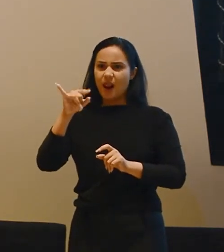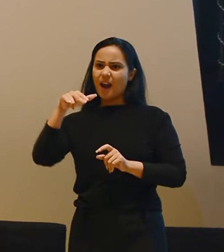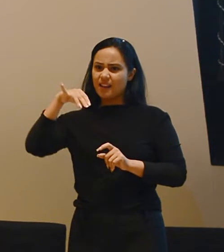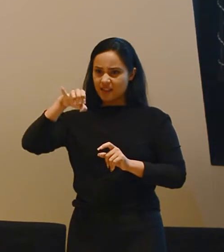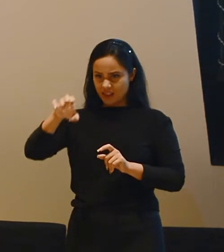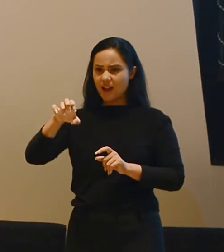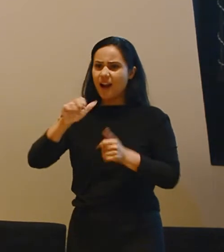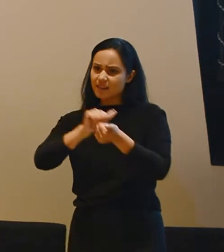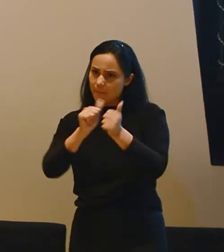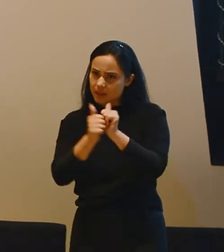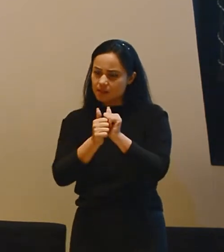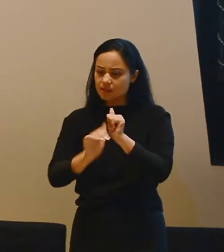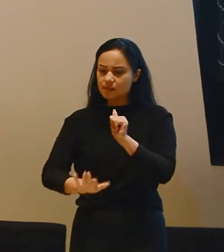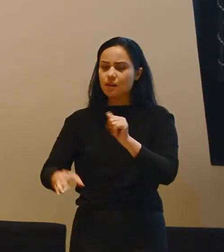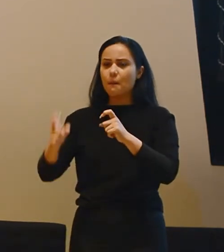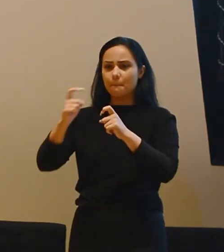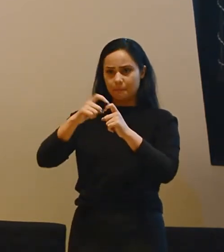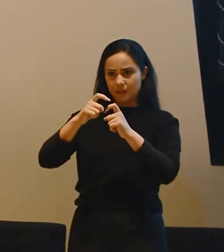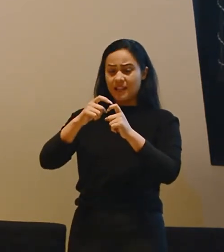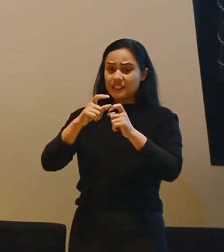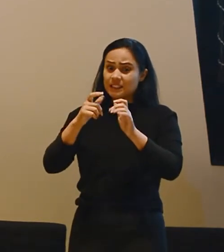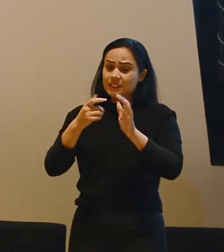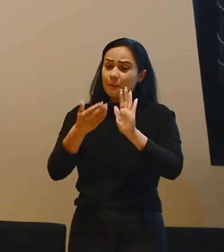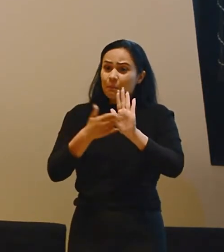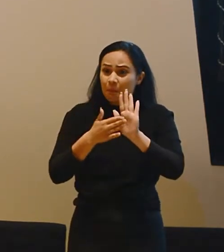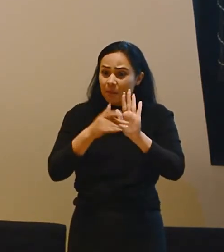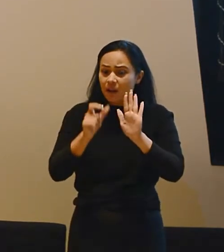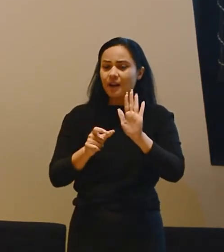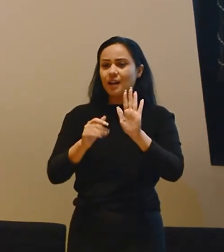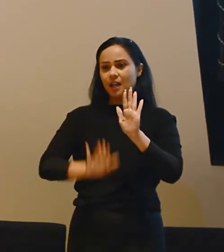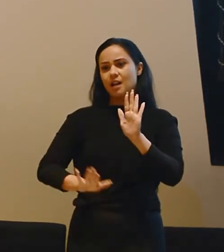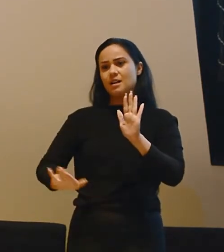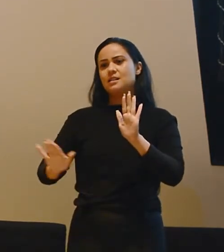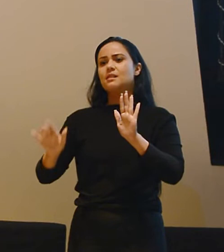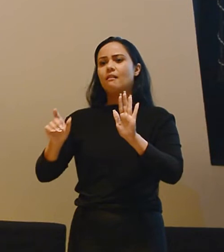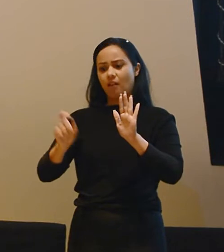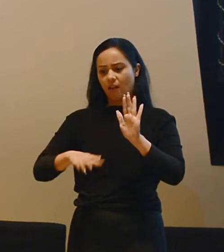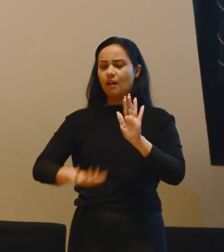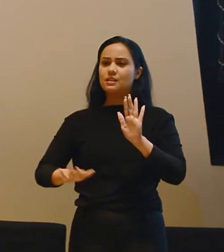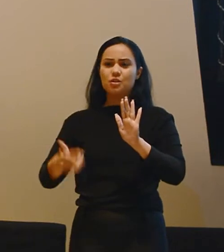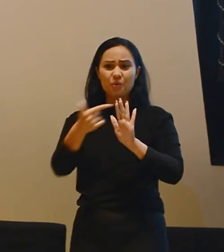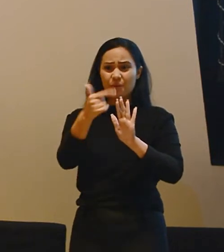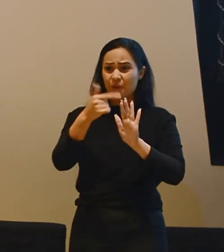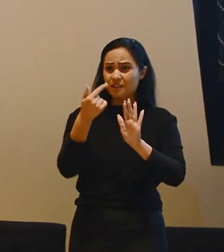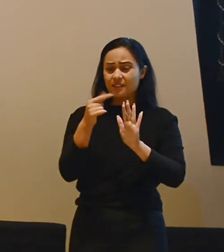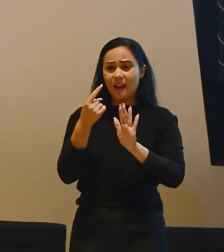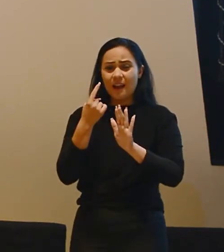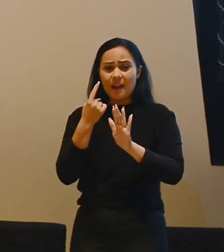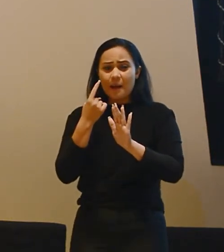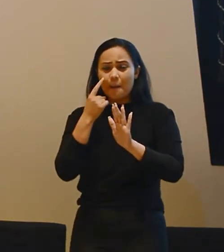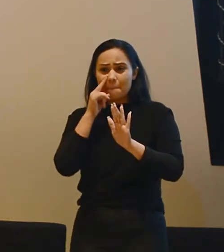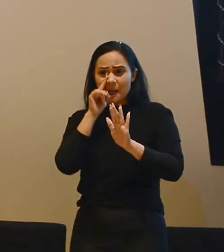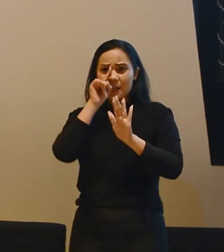a adaptação pediátrica, porque eu preciso garantir que essa criança continue sendo criança, que ela não vai ter nenhum risco por utilizar